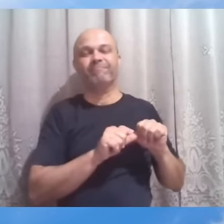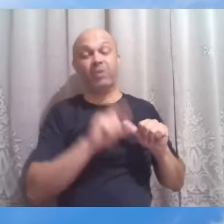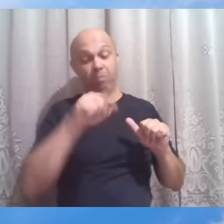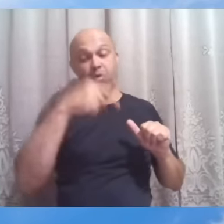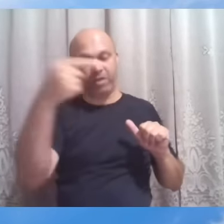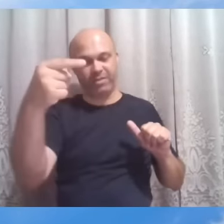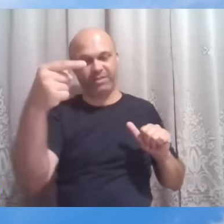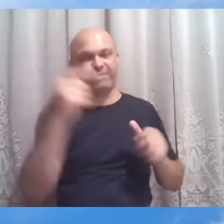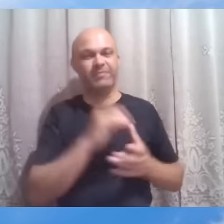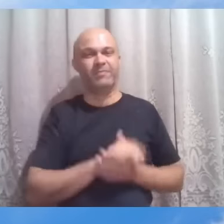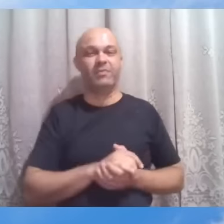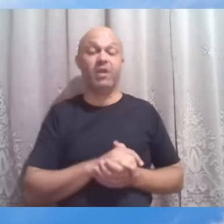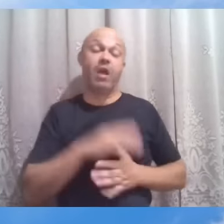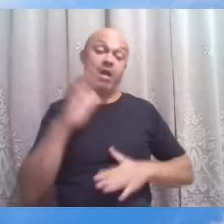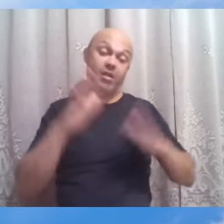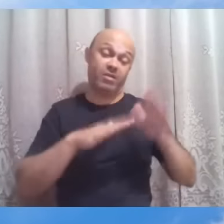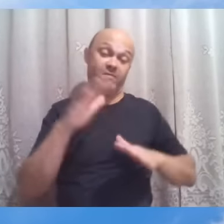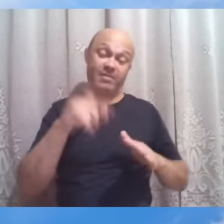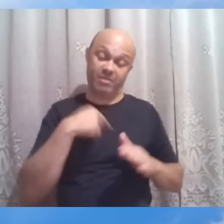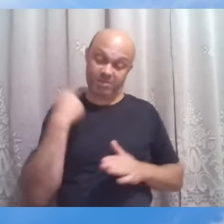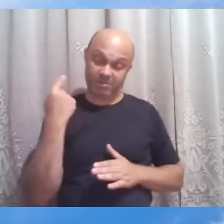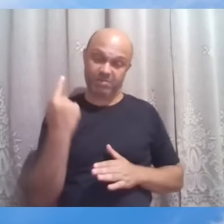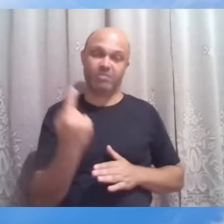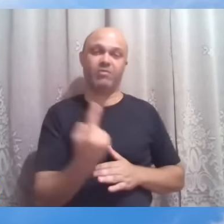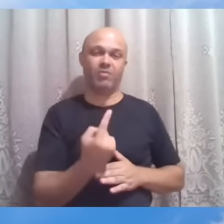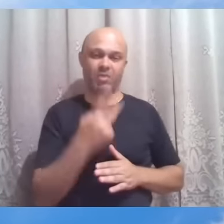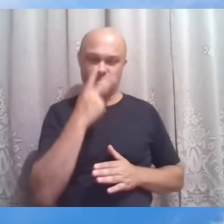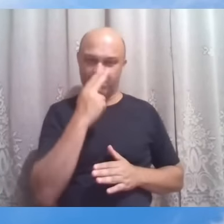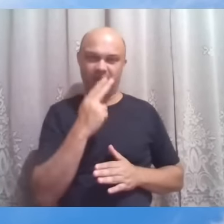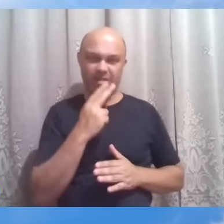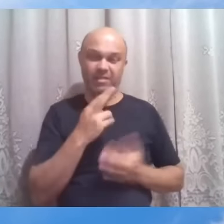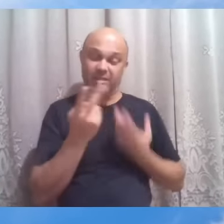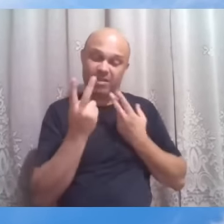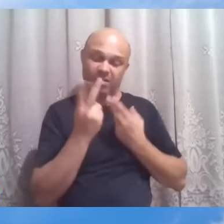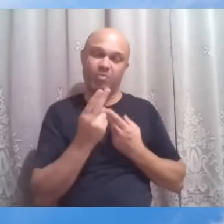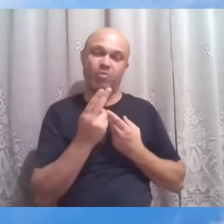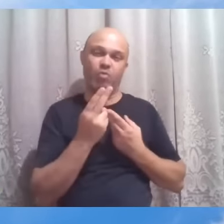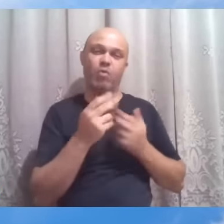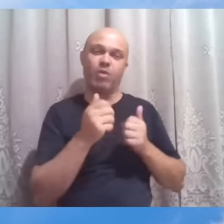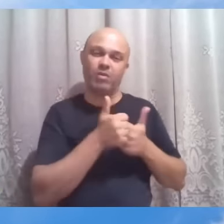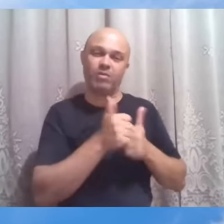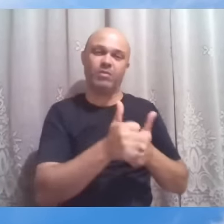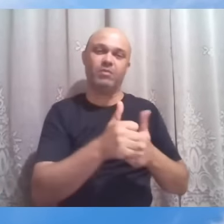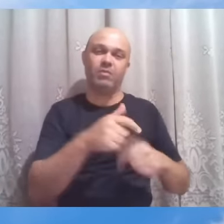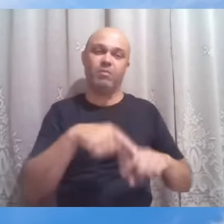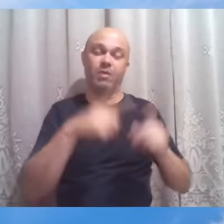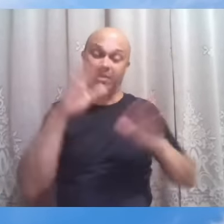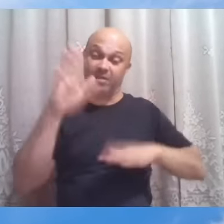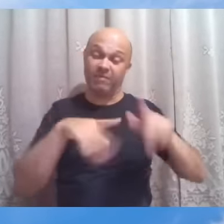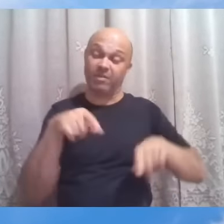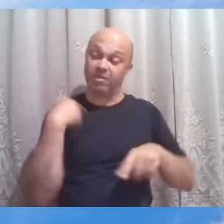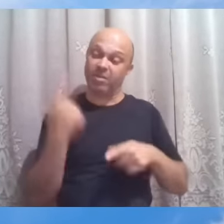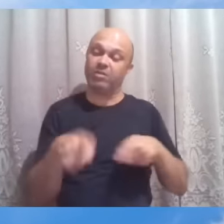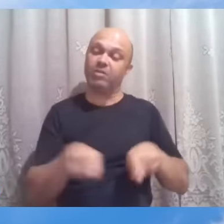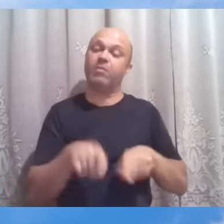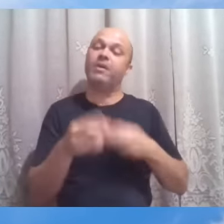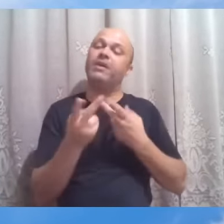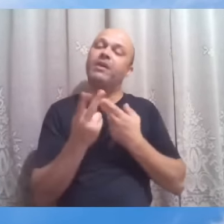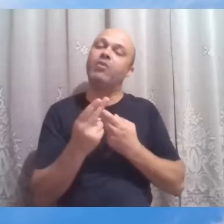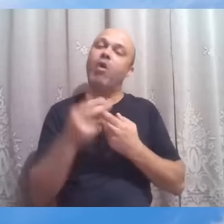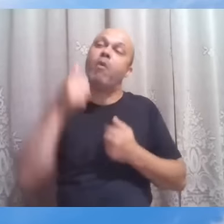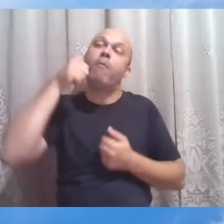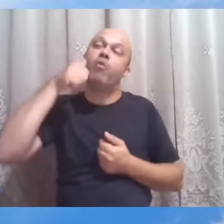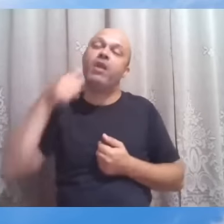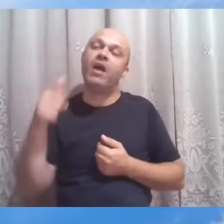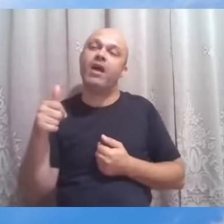Então, por vezes, nós nos colocamos na posição dos discípulos, mas, por vezes, nós estaremos na posição da mulher. Seremos nós